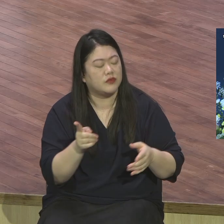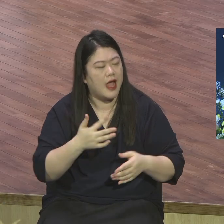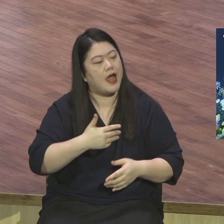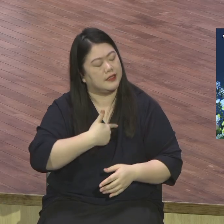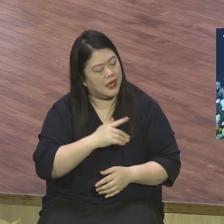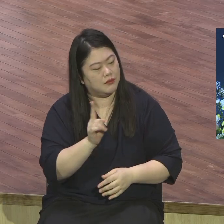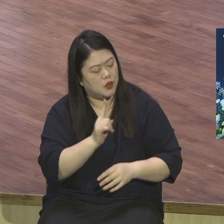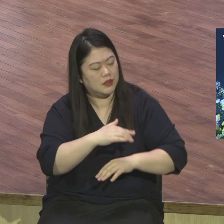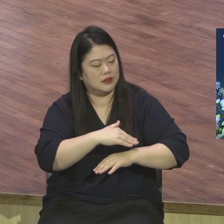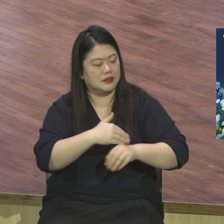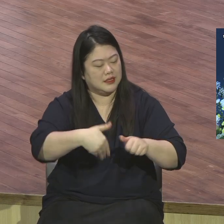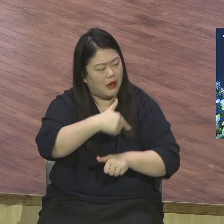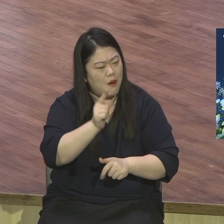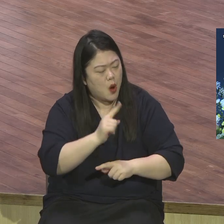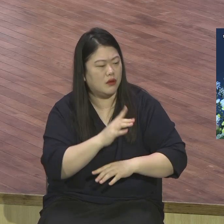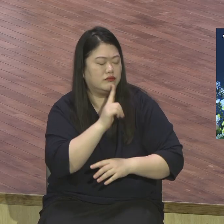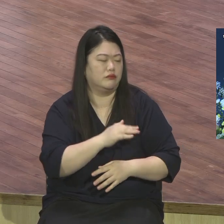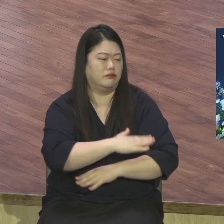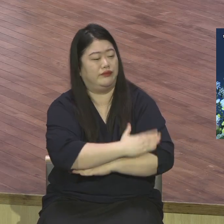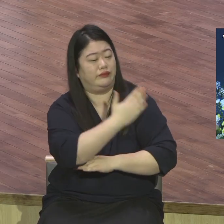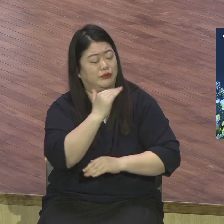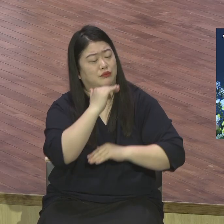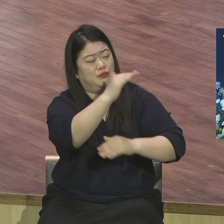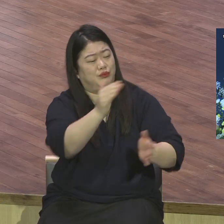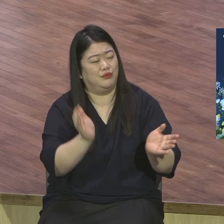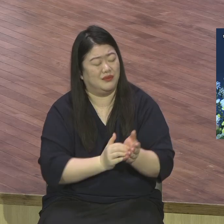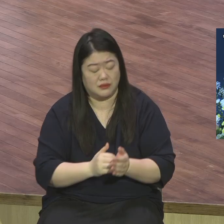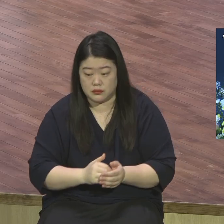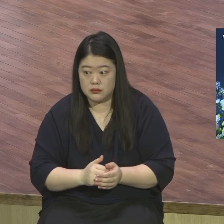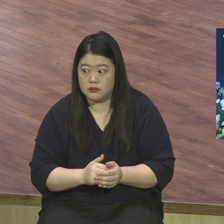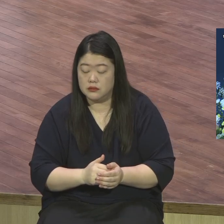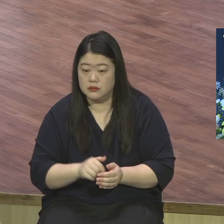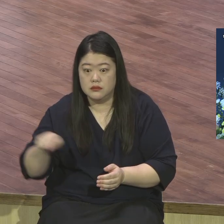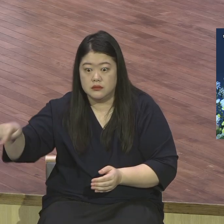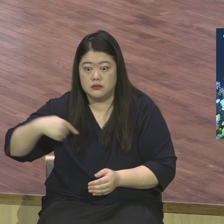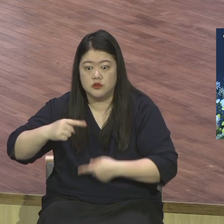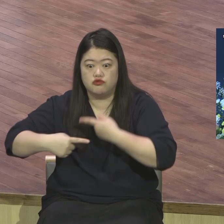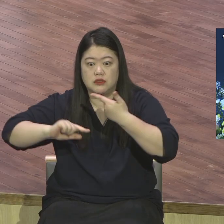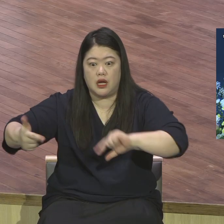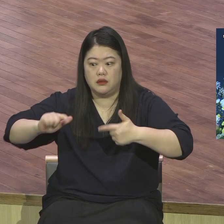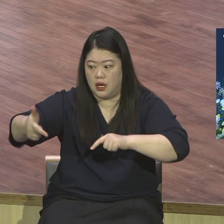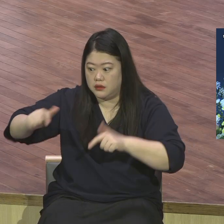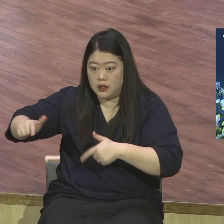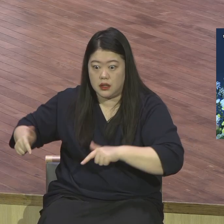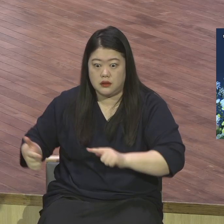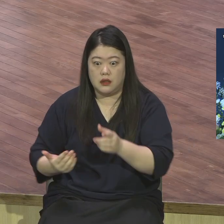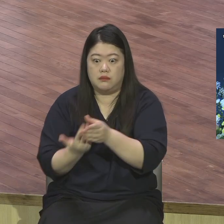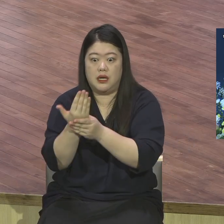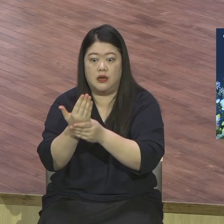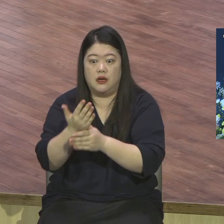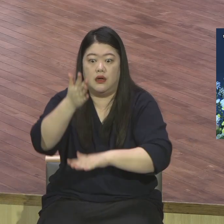결국은 다 들통이 났습니다. 이 사건을 통해서 거짓은